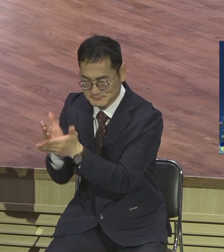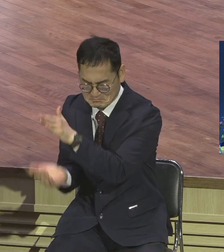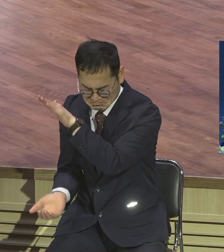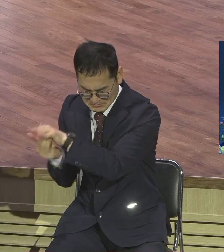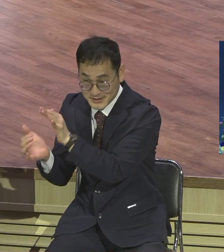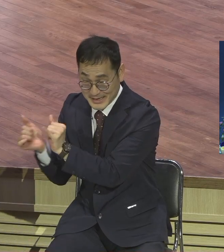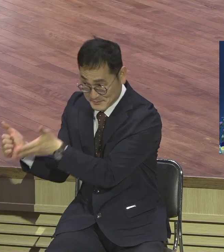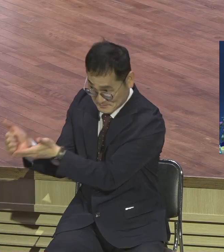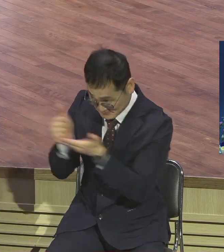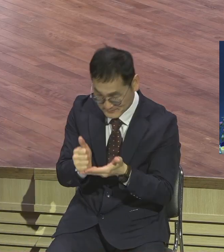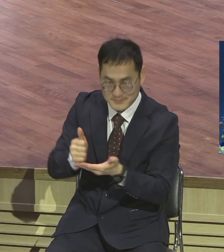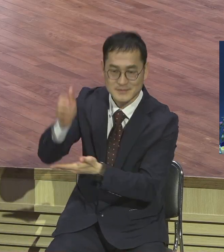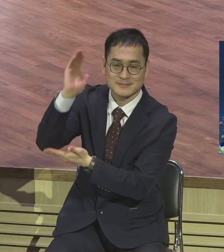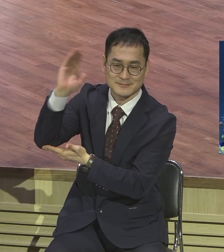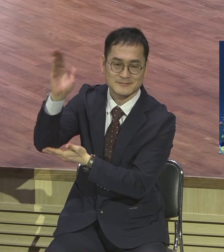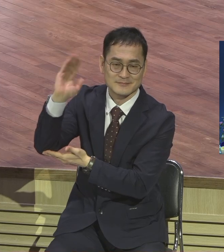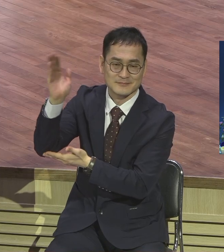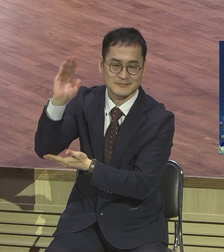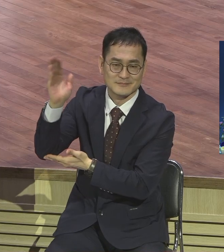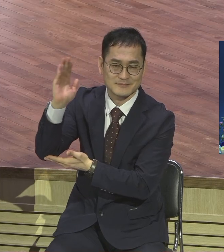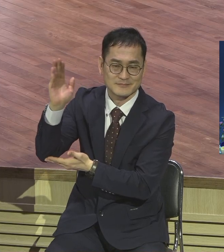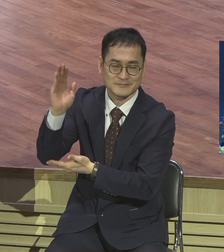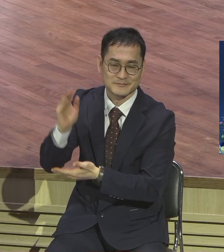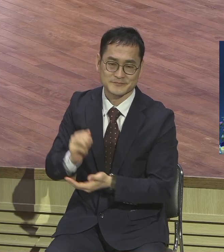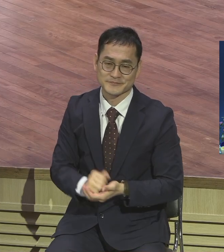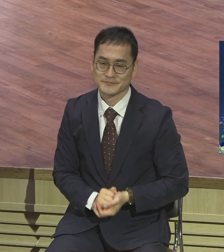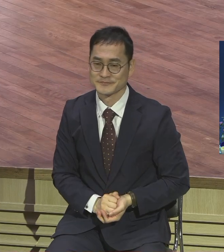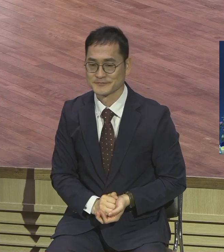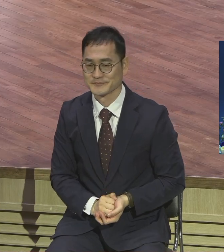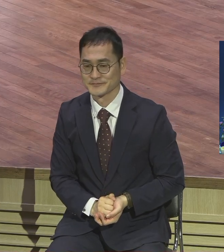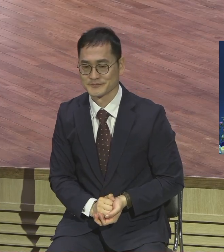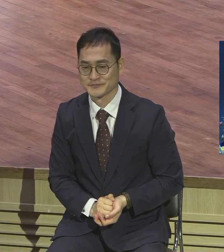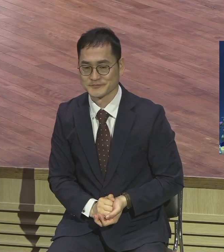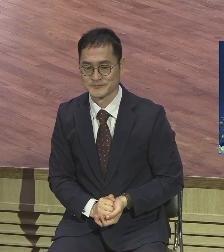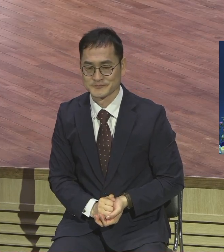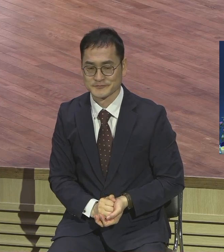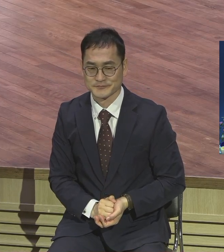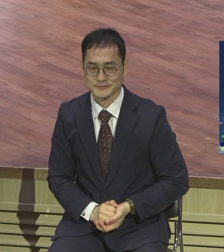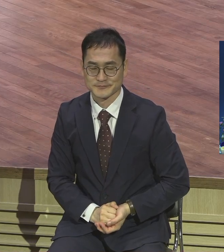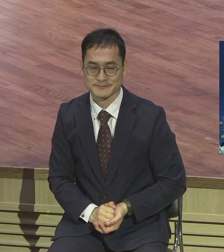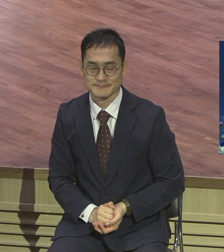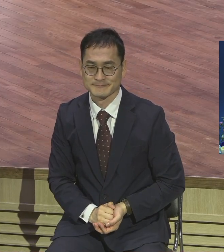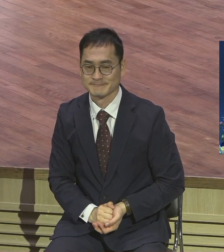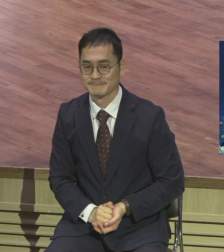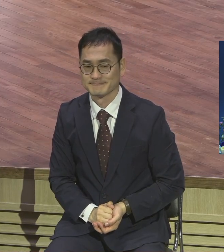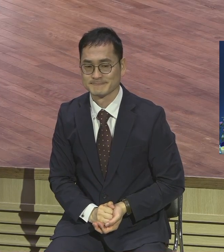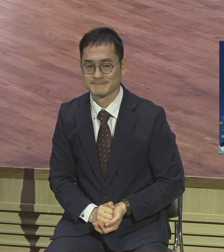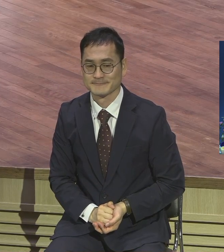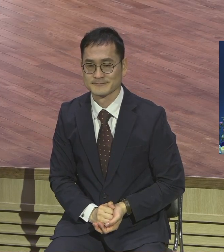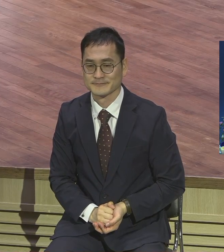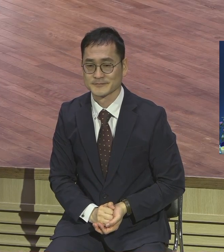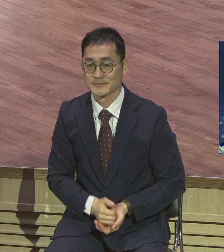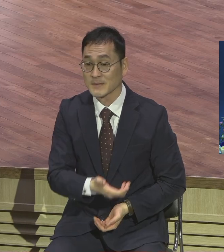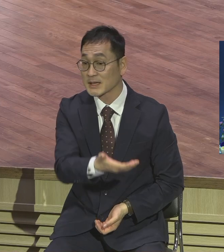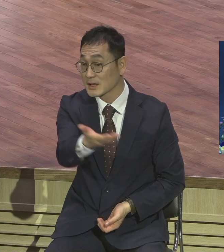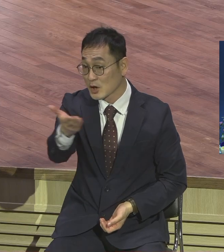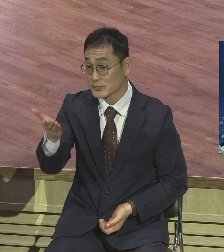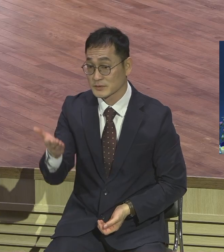지금 시대에 맞는 콘텐츠를 그렇게 가지고 강의를 합니다 여러분이 평상시 전도 대상자를